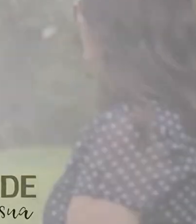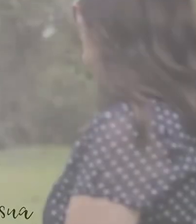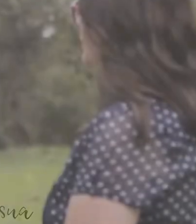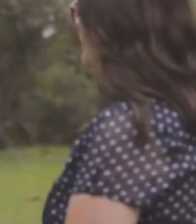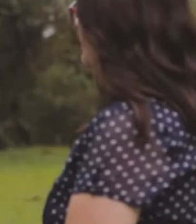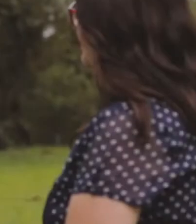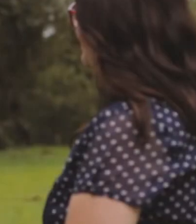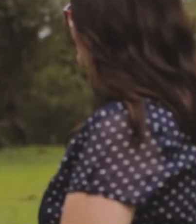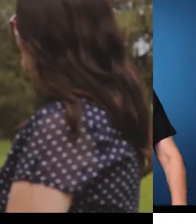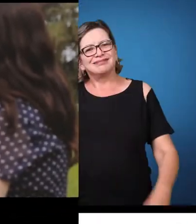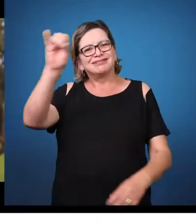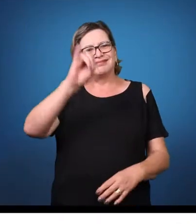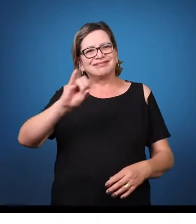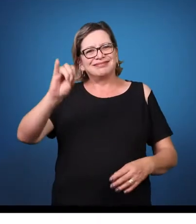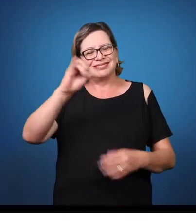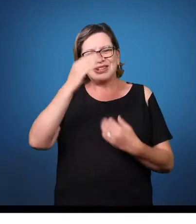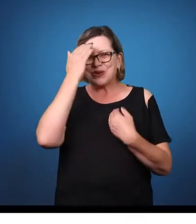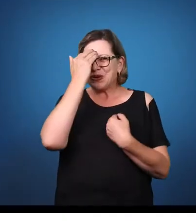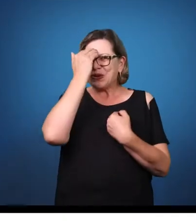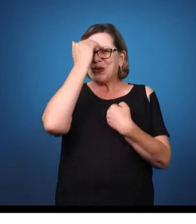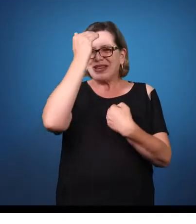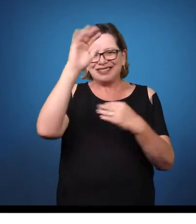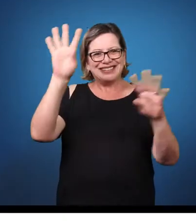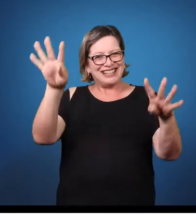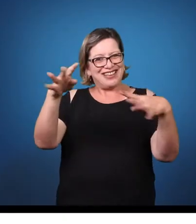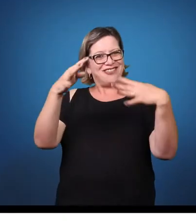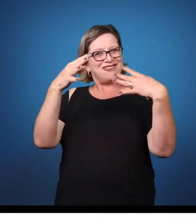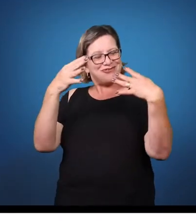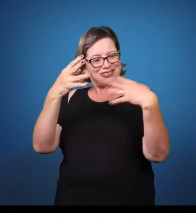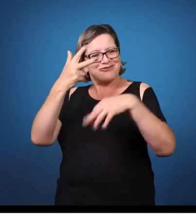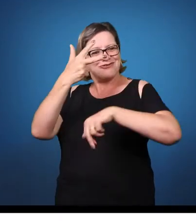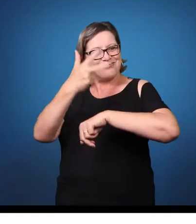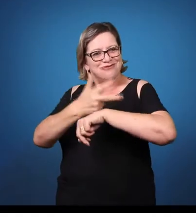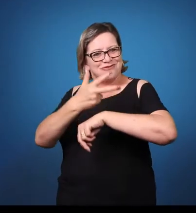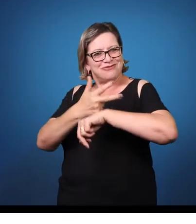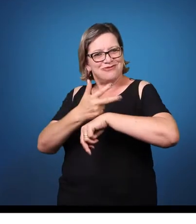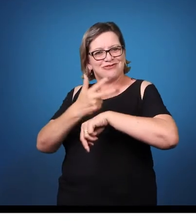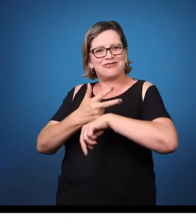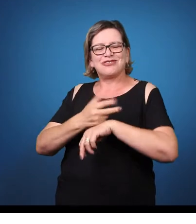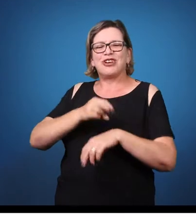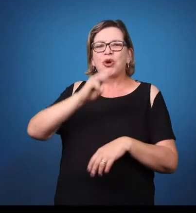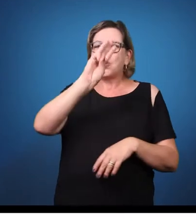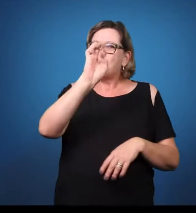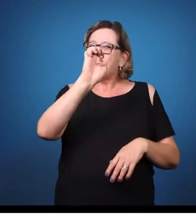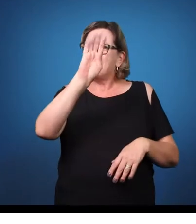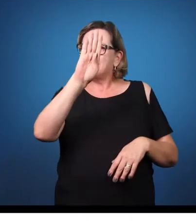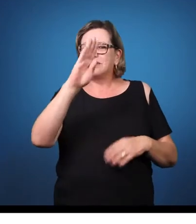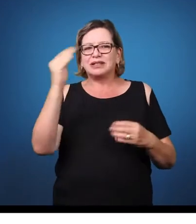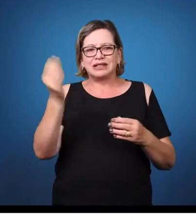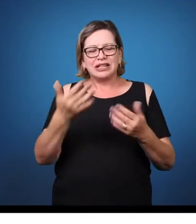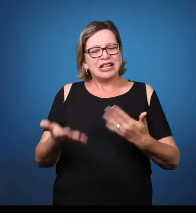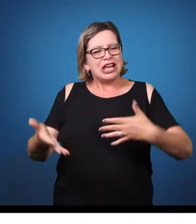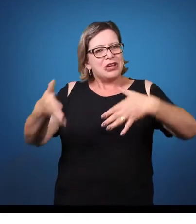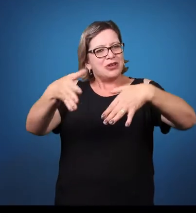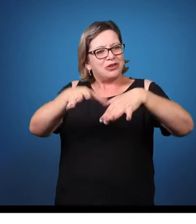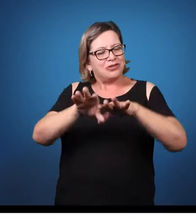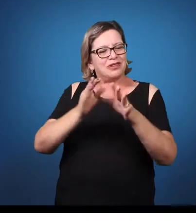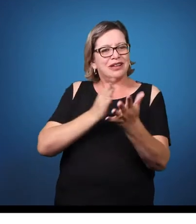Olá, muito obrigado pela sua audiência a partir de agora nesta websérie Inclusão e Acessibilidade, esta causa